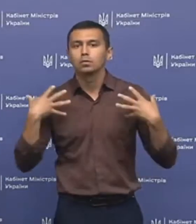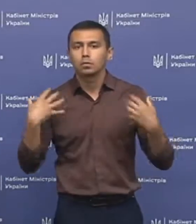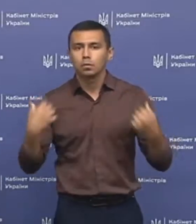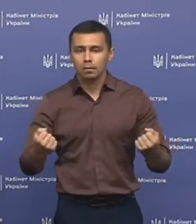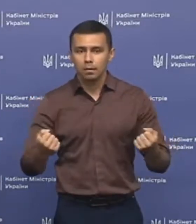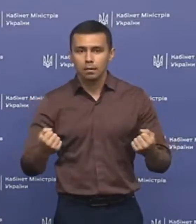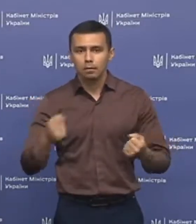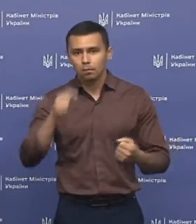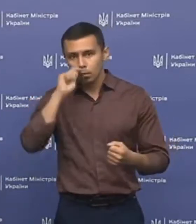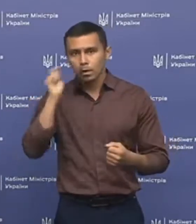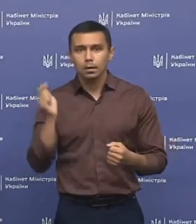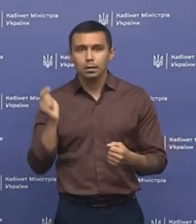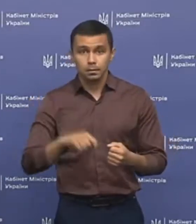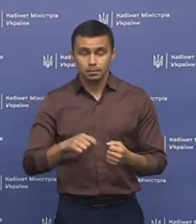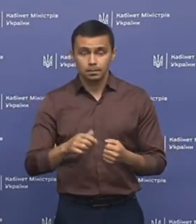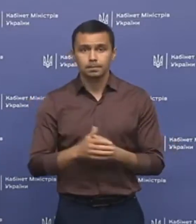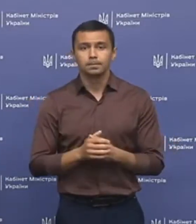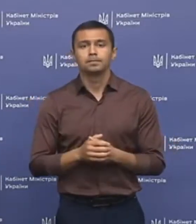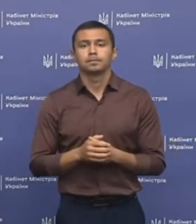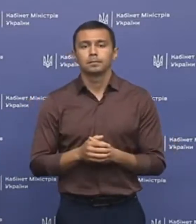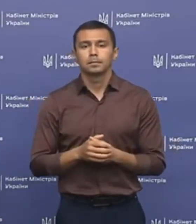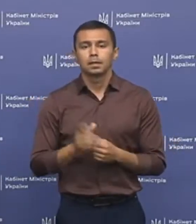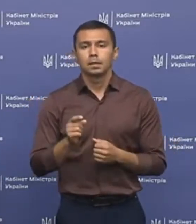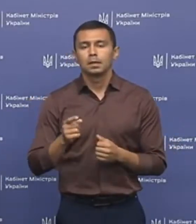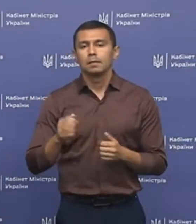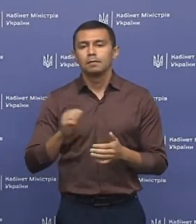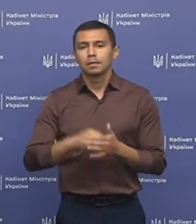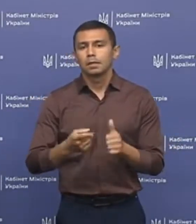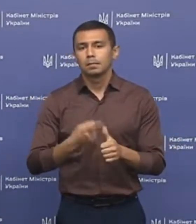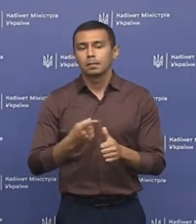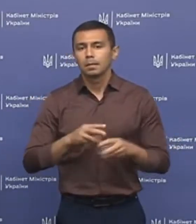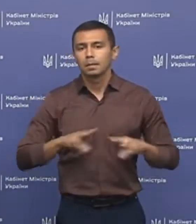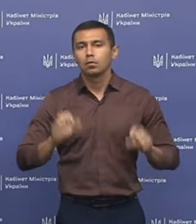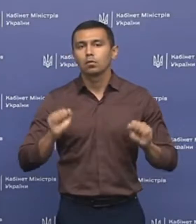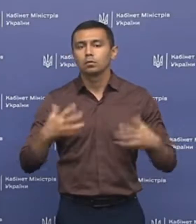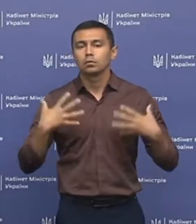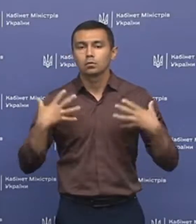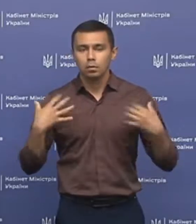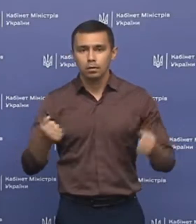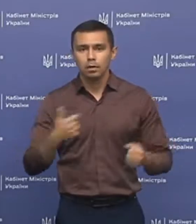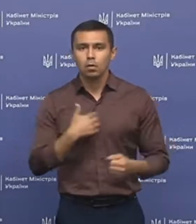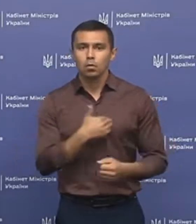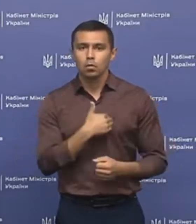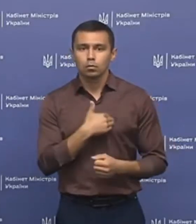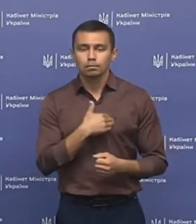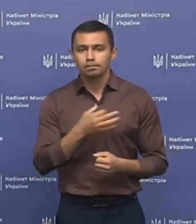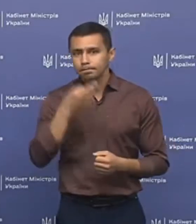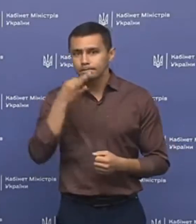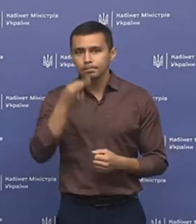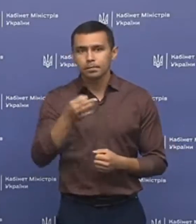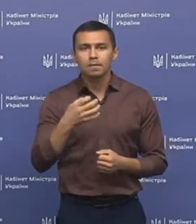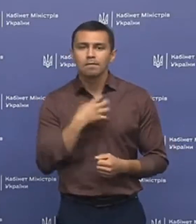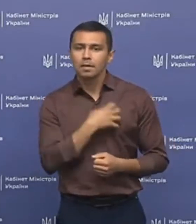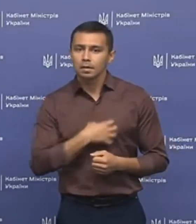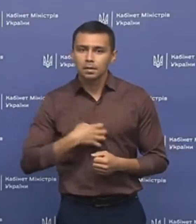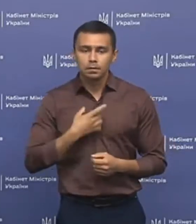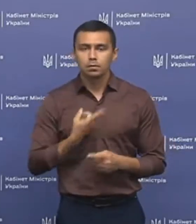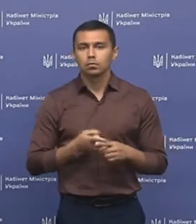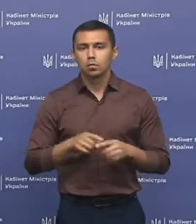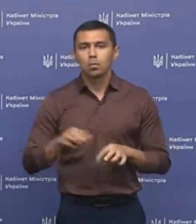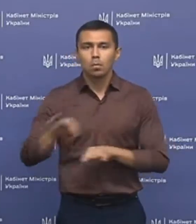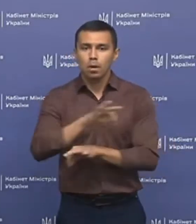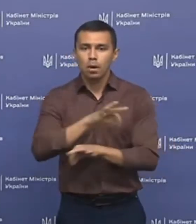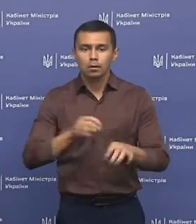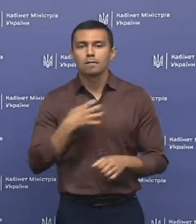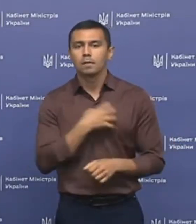'я в Україні». І від імені Міністерства охорони здоров'я я б хотіла підкреслити важливість цього